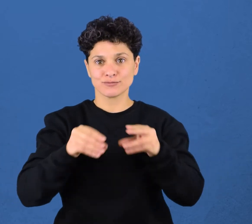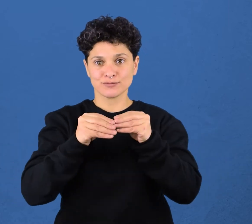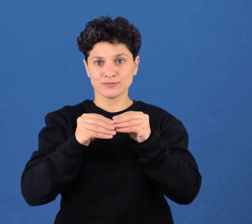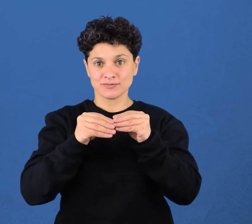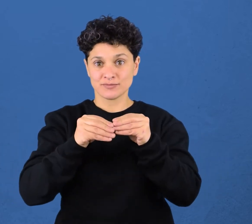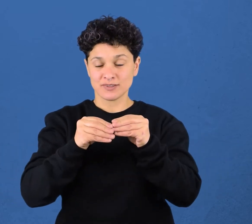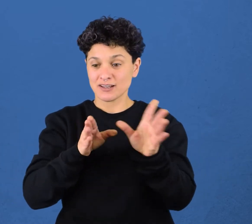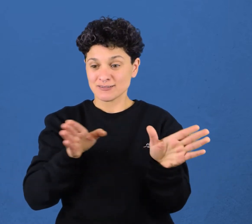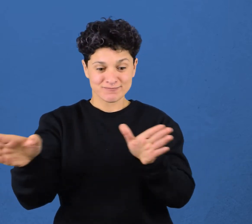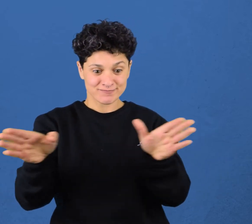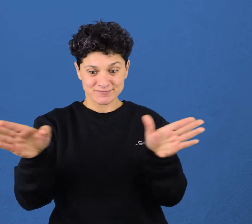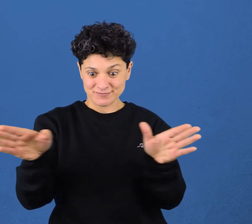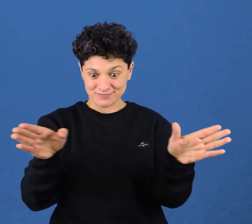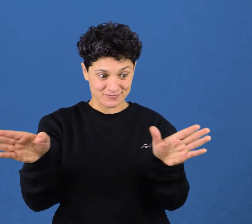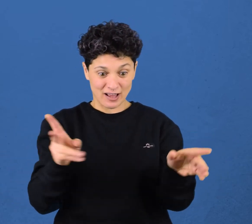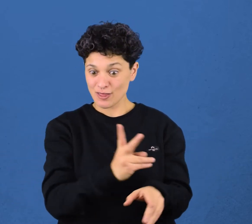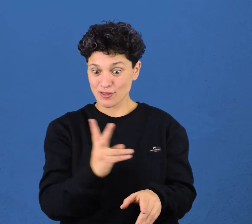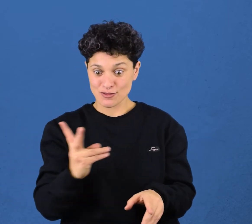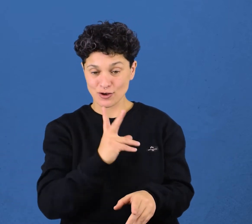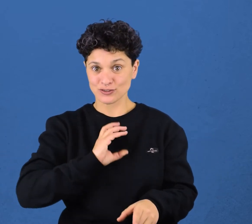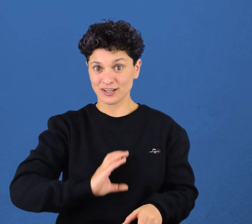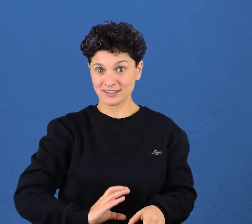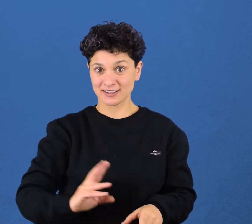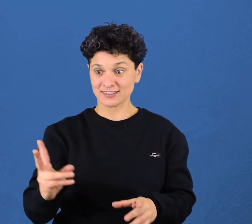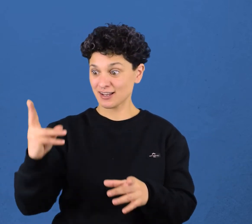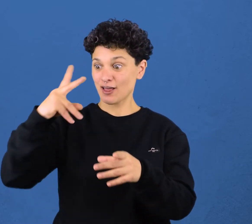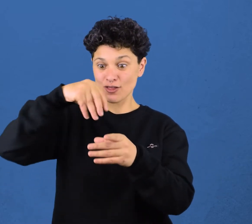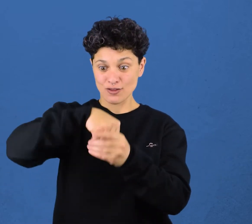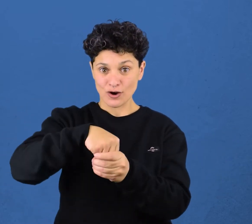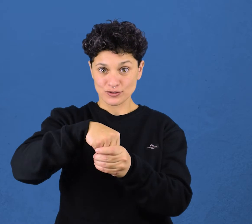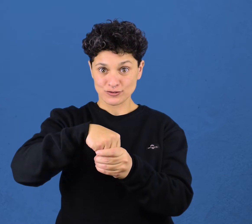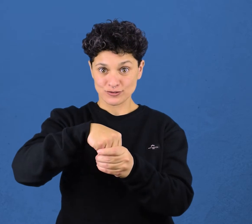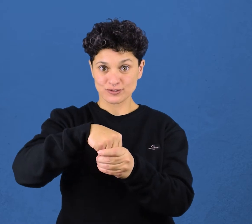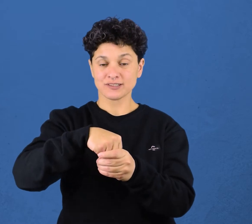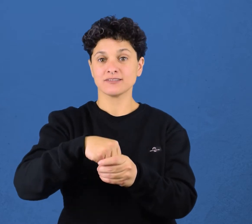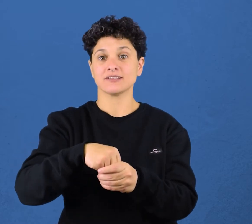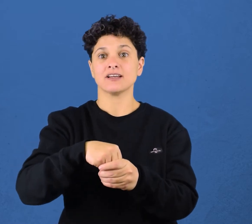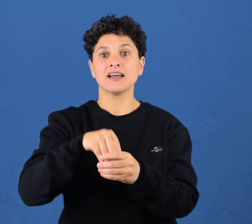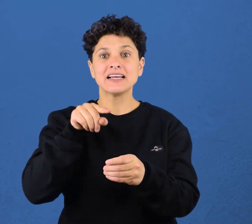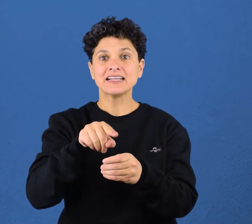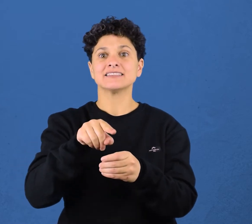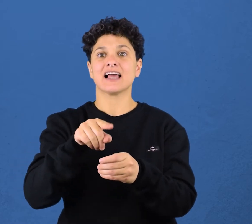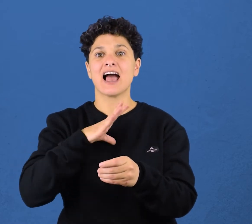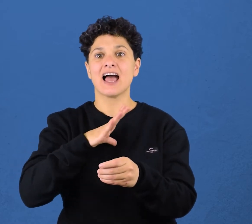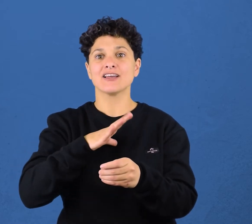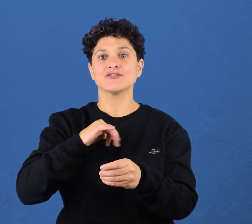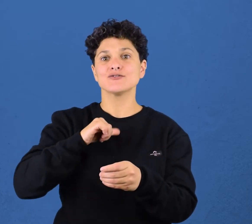La dualidad onda-corpúsculo, también llamada onda-partícula, resolvió una aparente